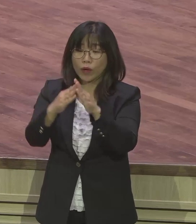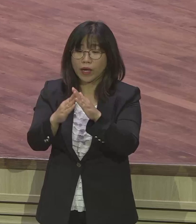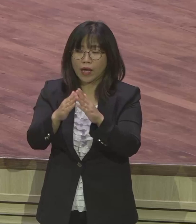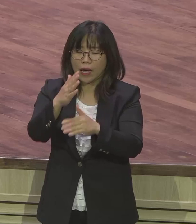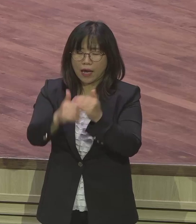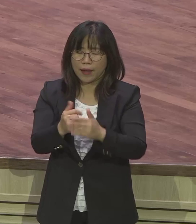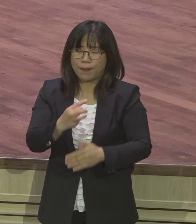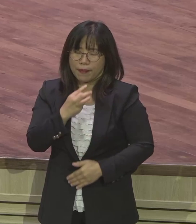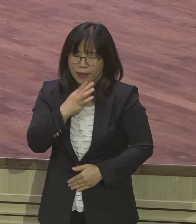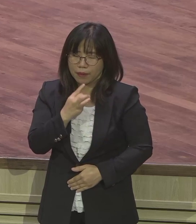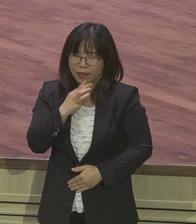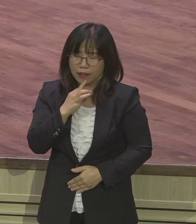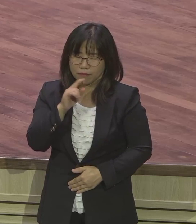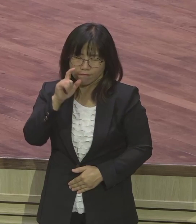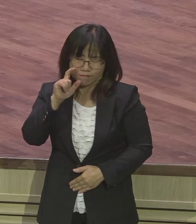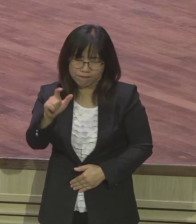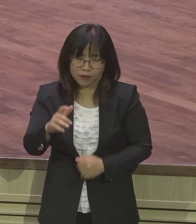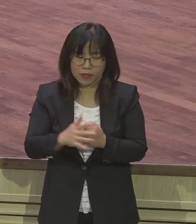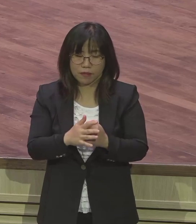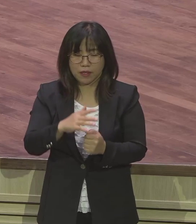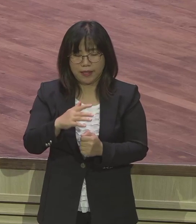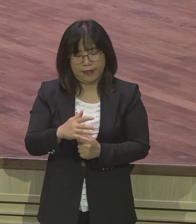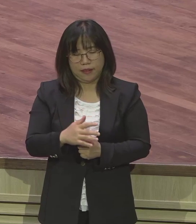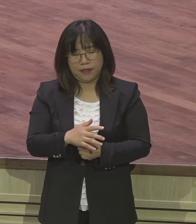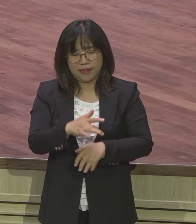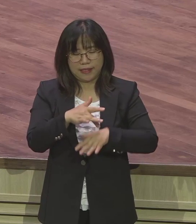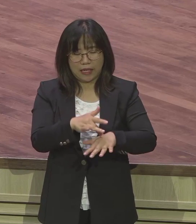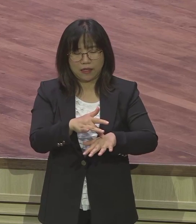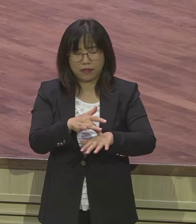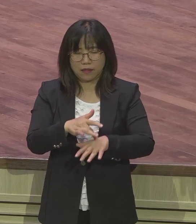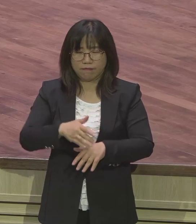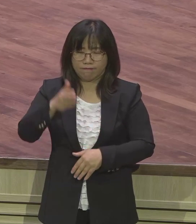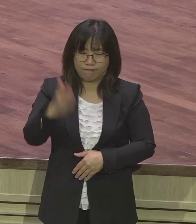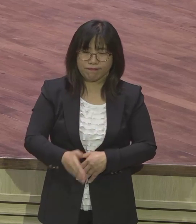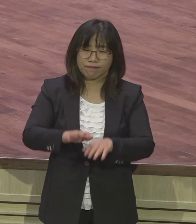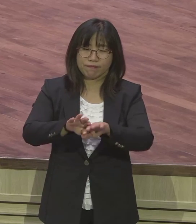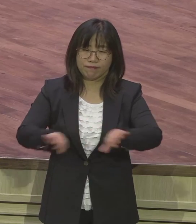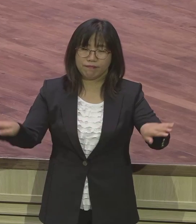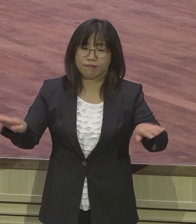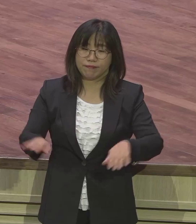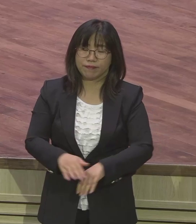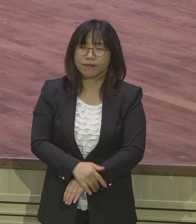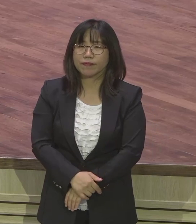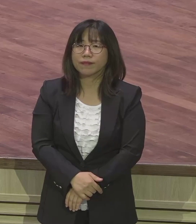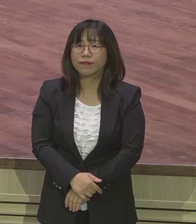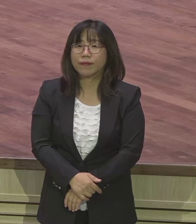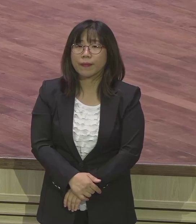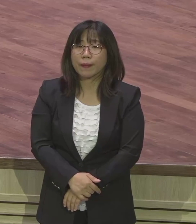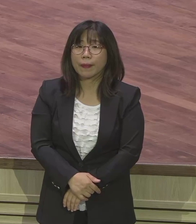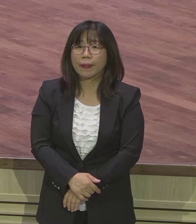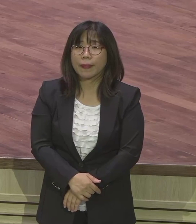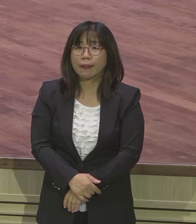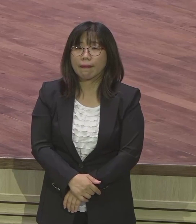말하니까 개박사를 내가지고 교회 다 짜글라 장작 때문에도 불을 확